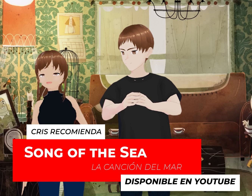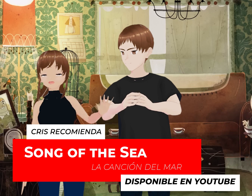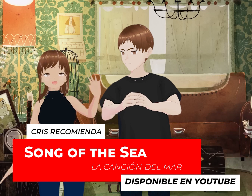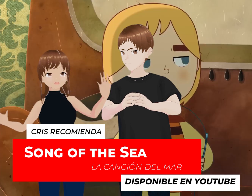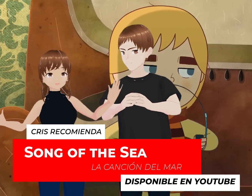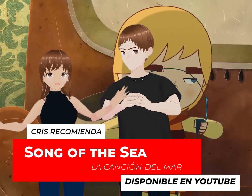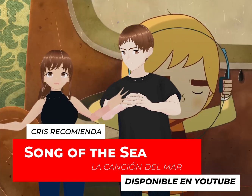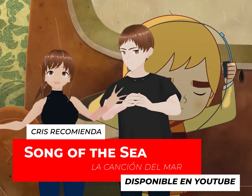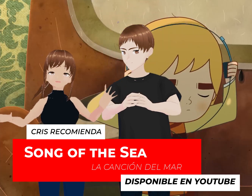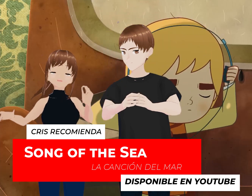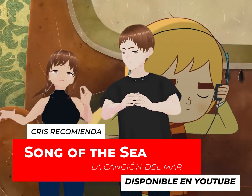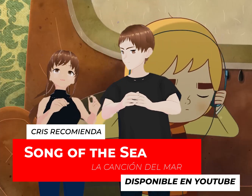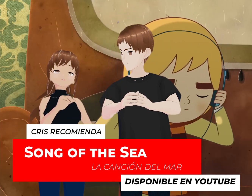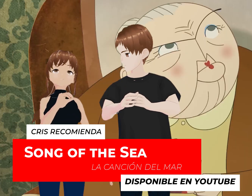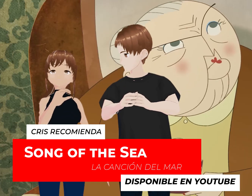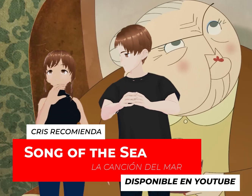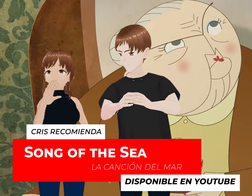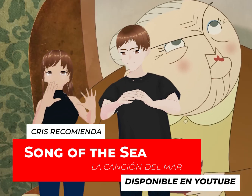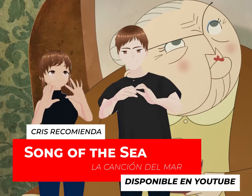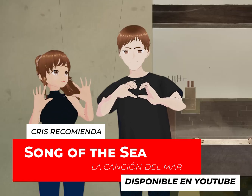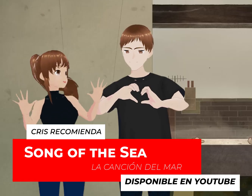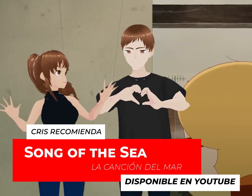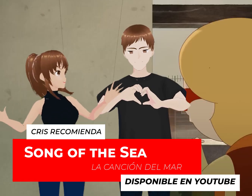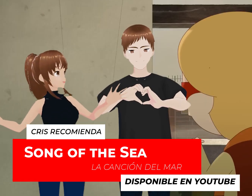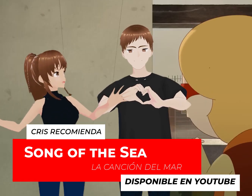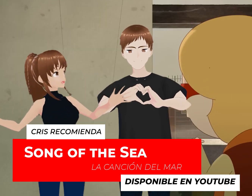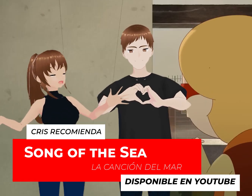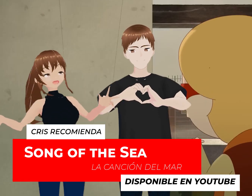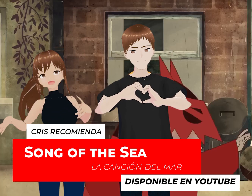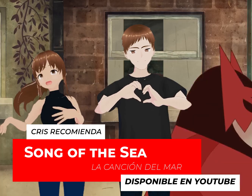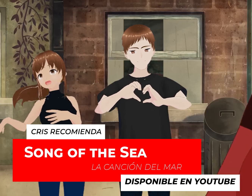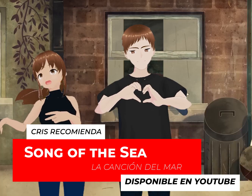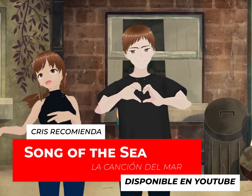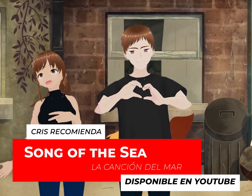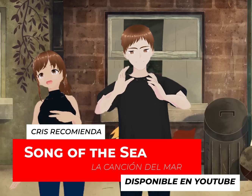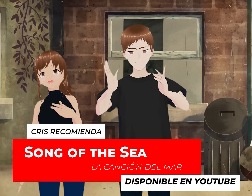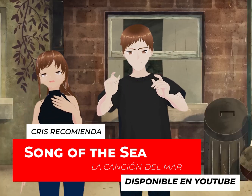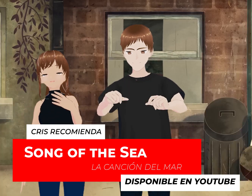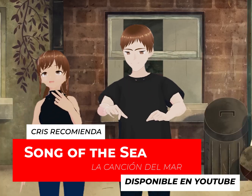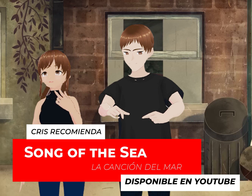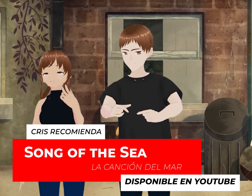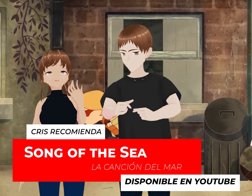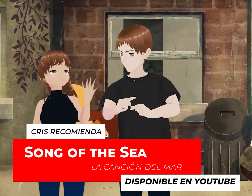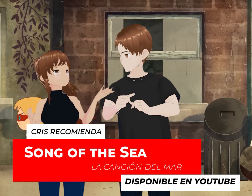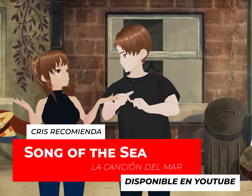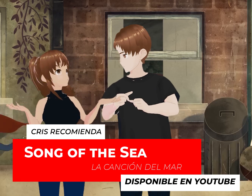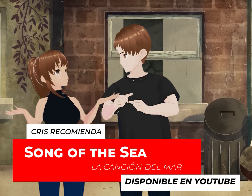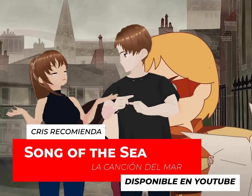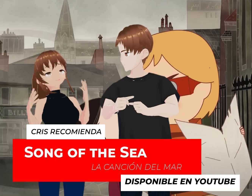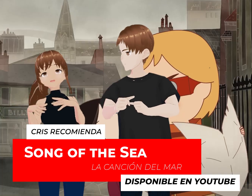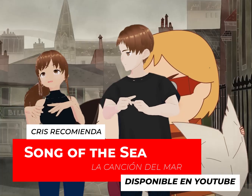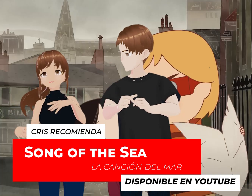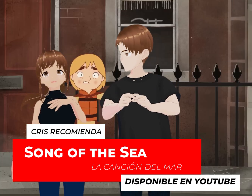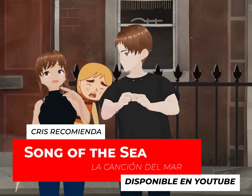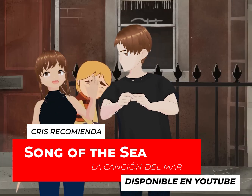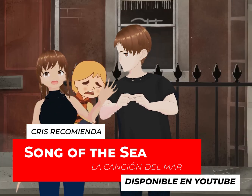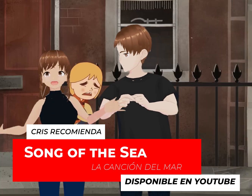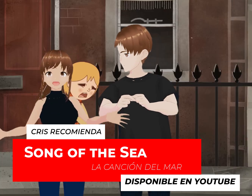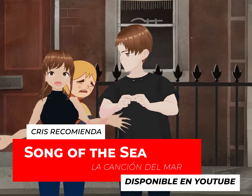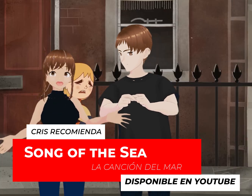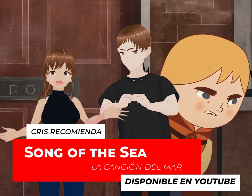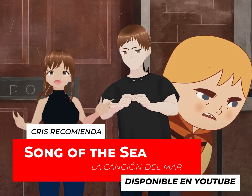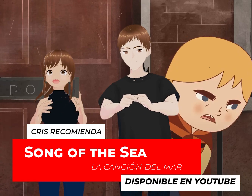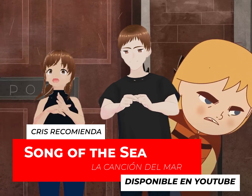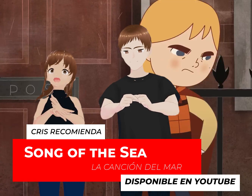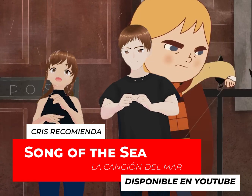leyenda preciosa, es una animación muy, muy linda y no la sentí para